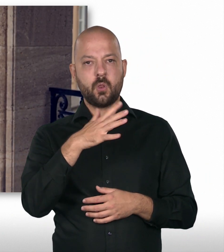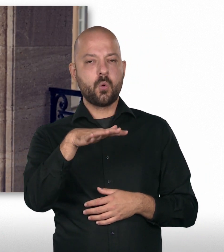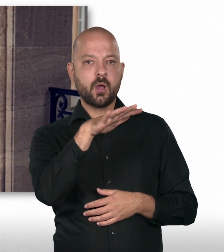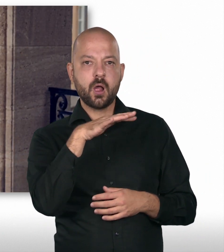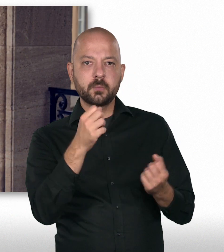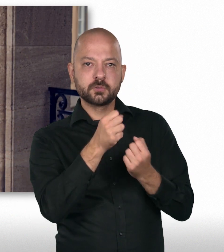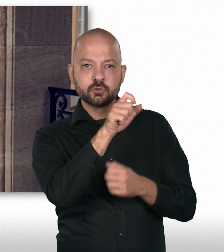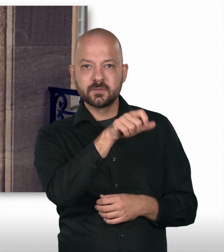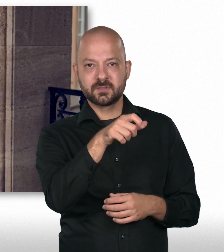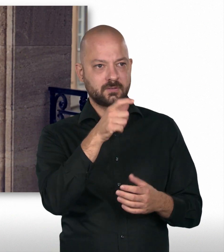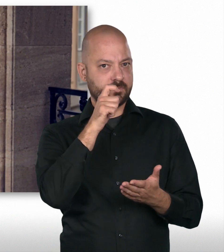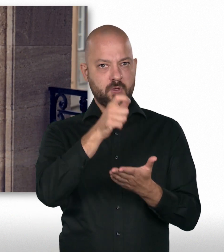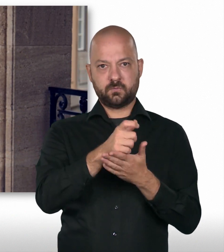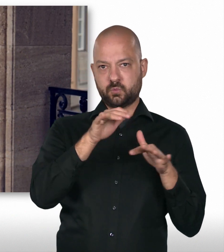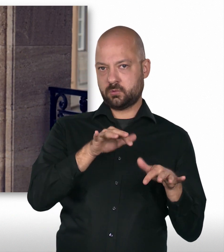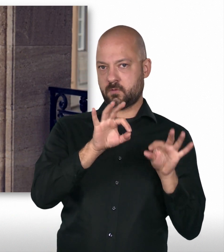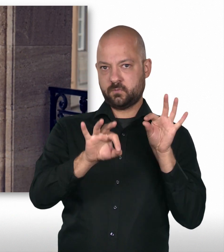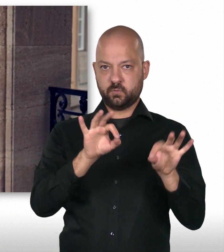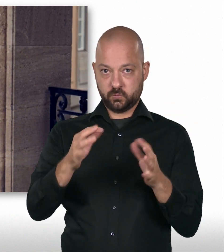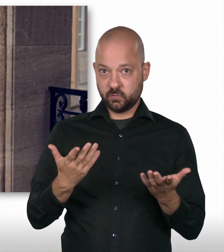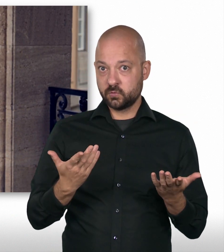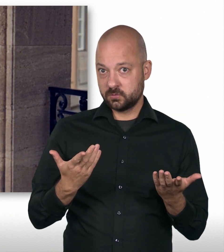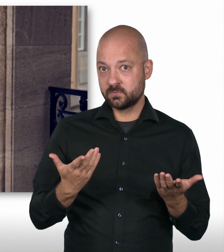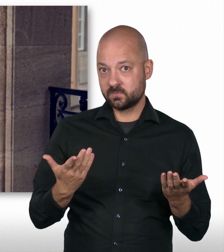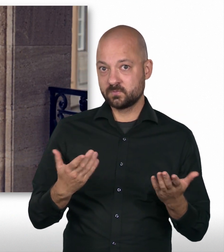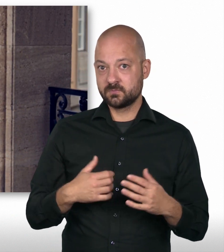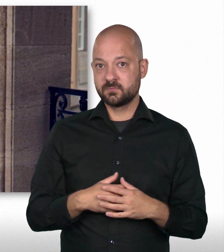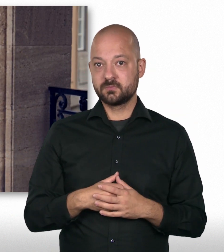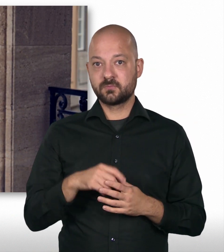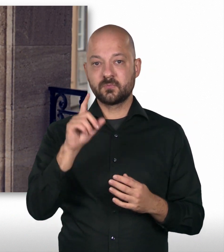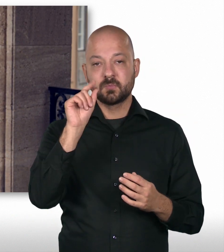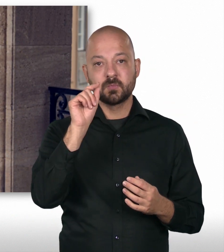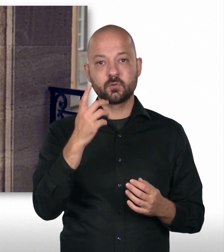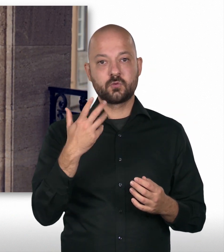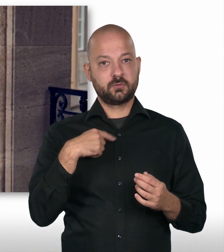für die Angestellten vor Ort, für unsere Ortskräfte, für die Lokalbeschäftigten.